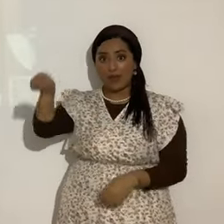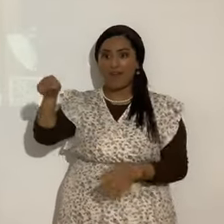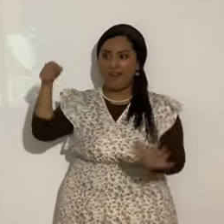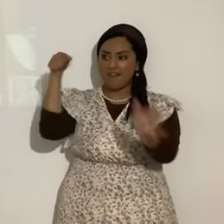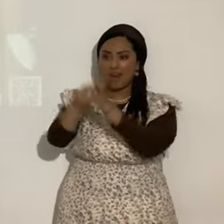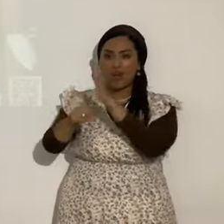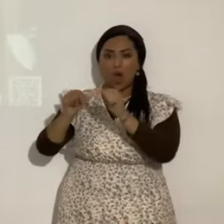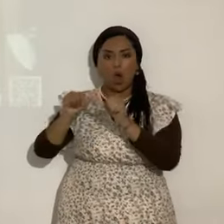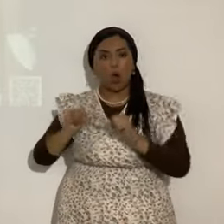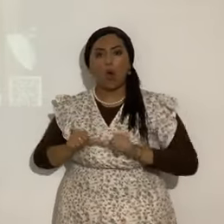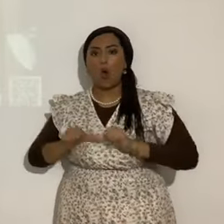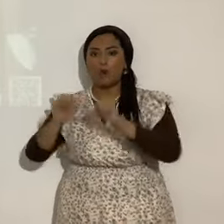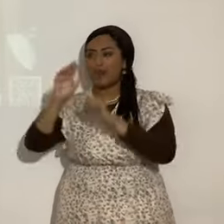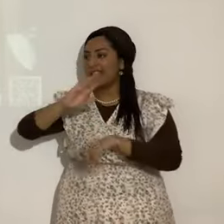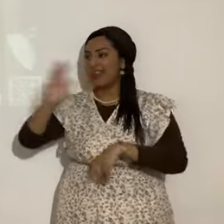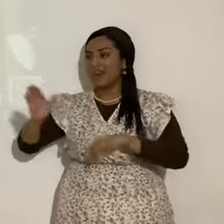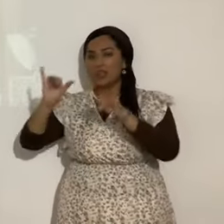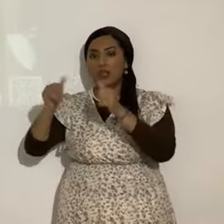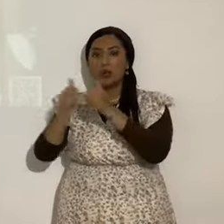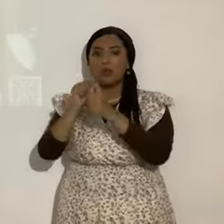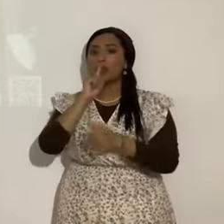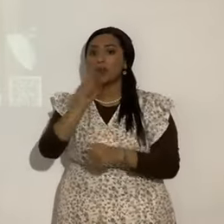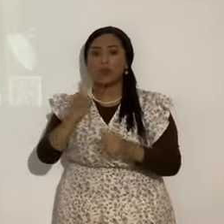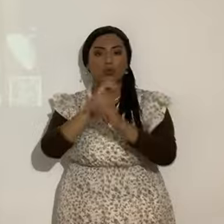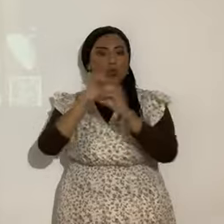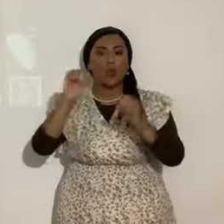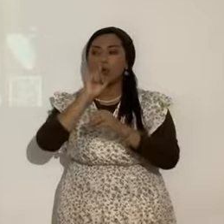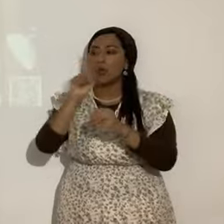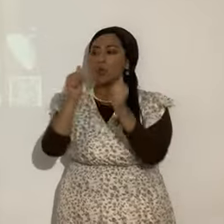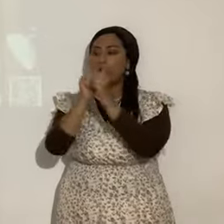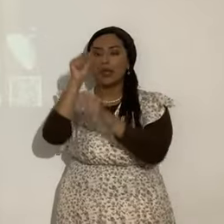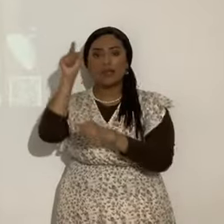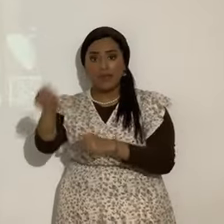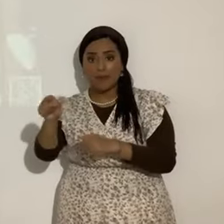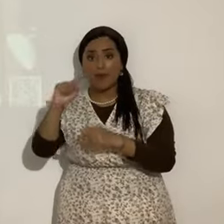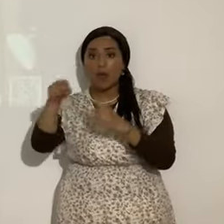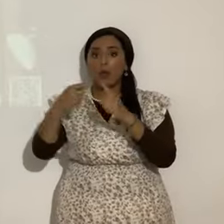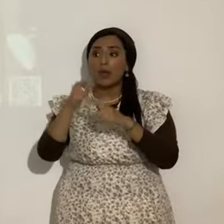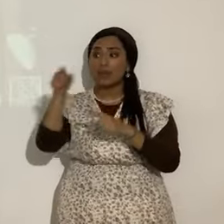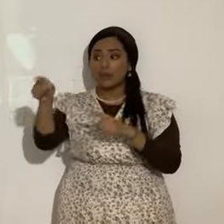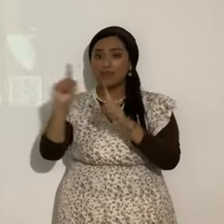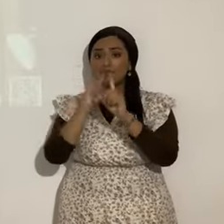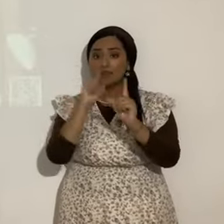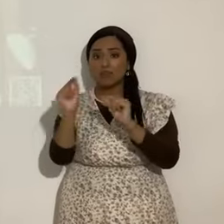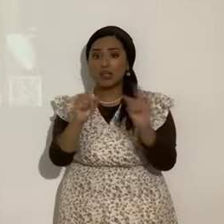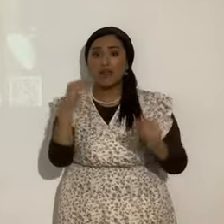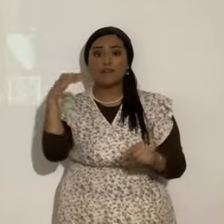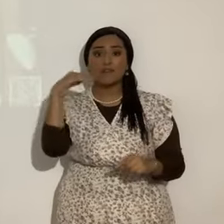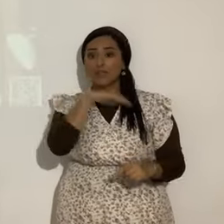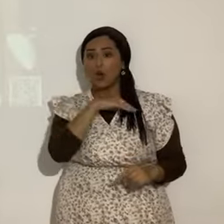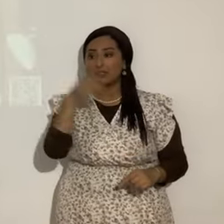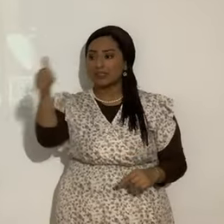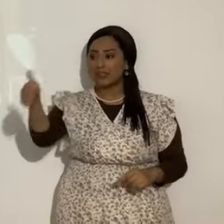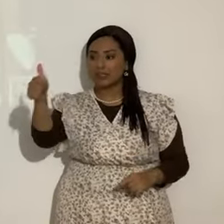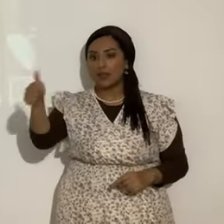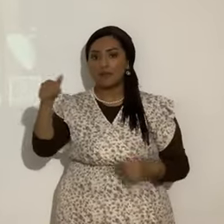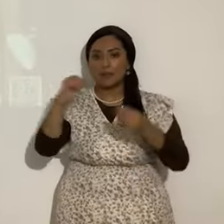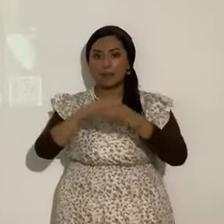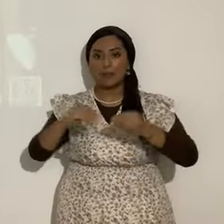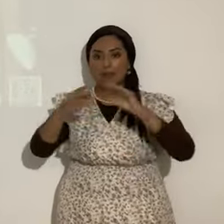y no ha permanecido en la verdad porque no hay verdad en él y cuando habla mentira de suyo habla porque es mentiroso y padre